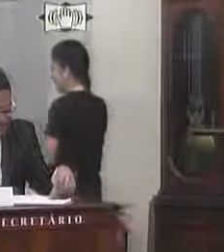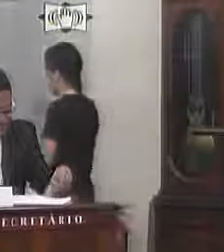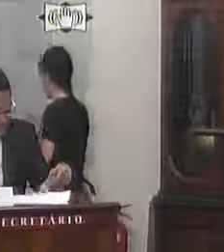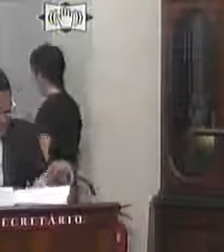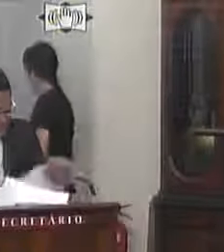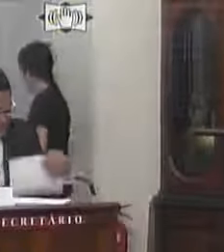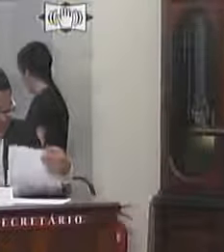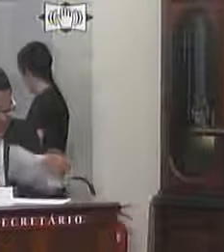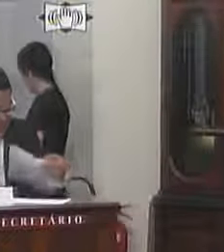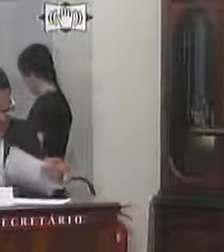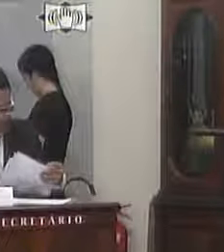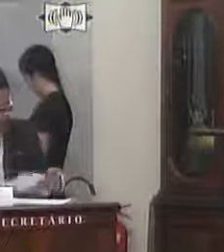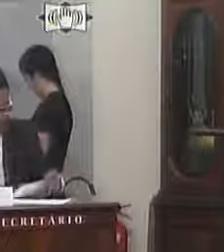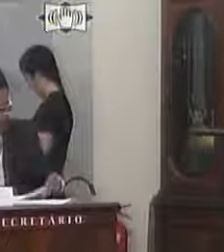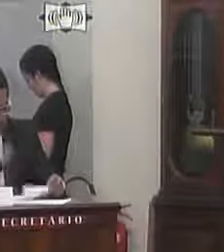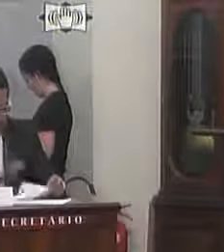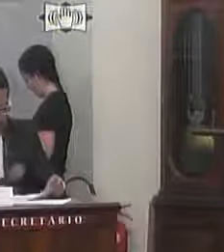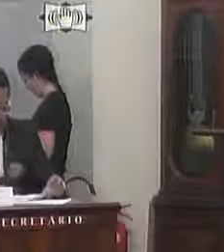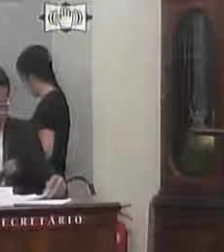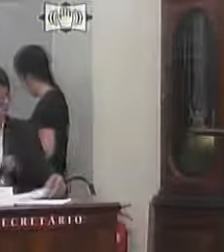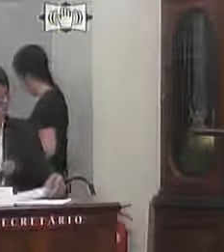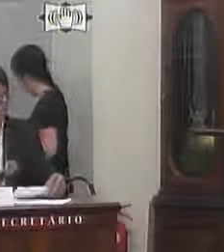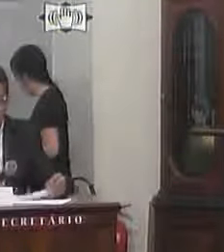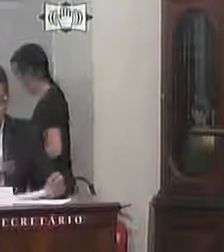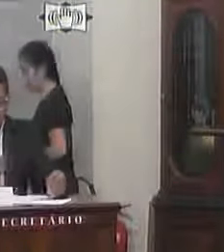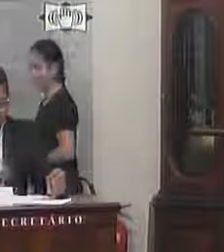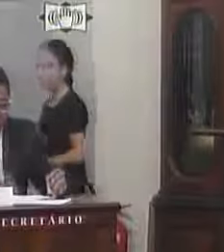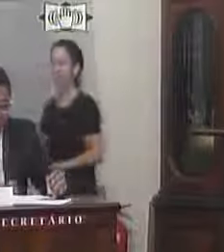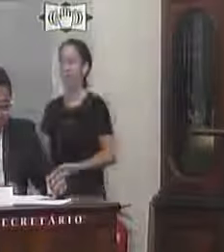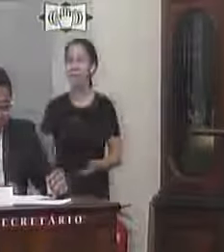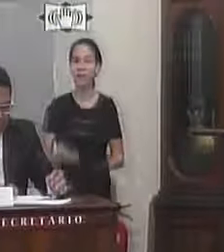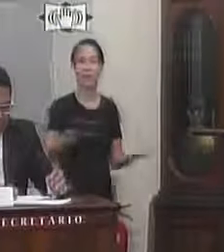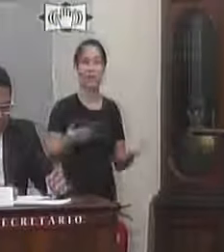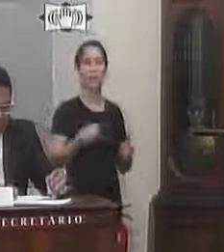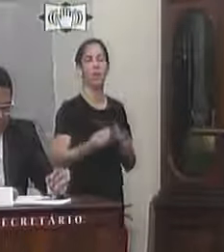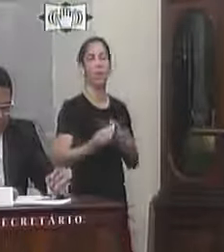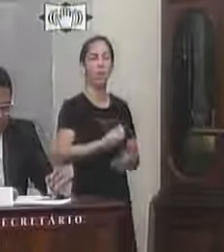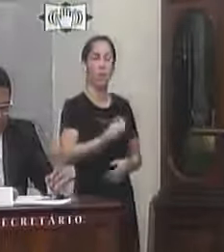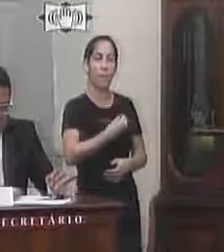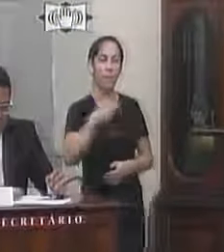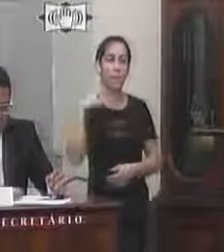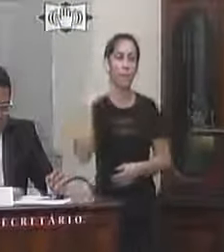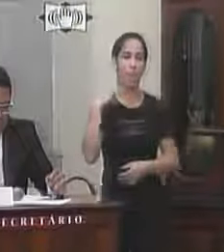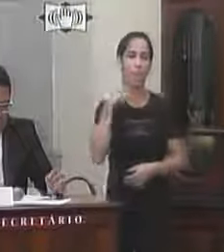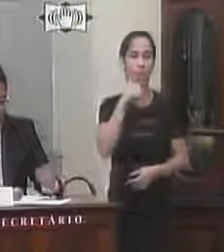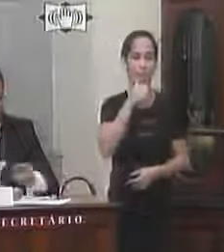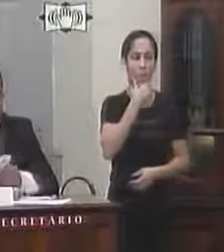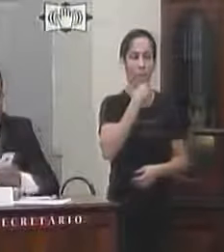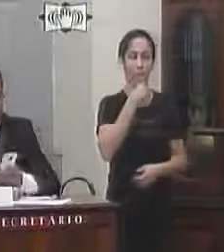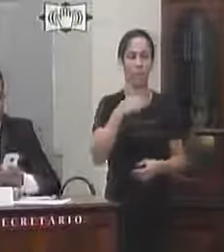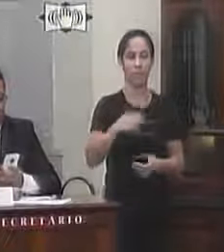agora nós vamos passar para a ordem do dia a presença dos senhores vereadores